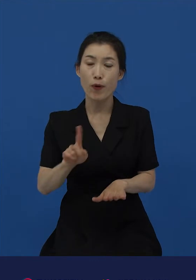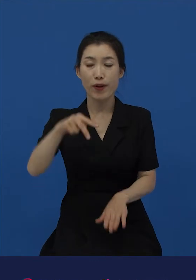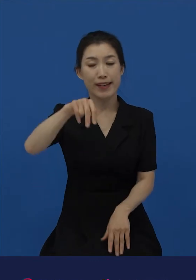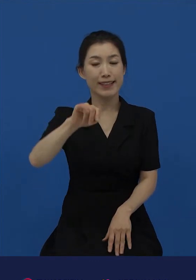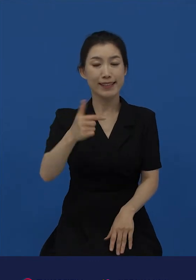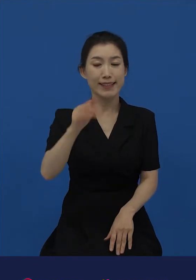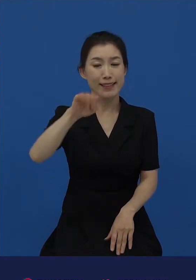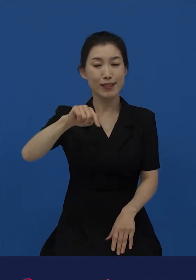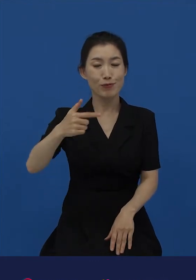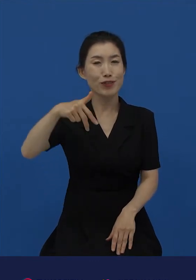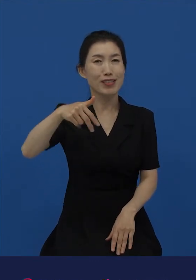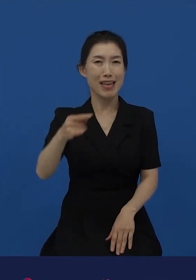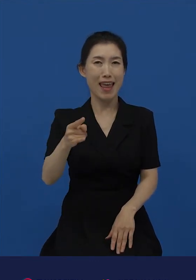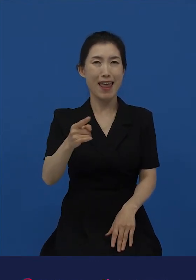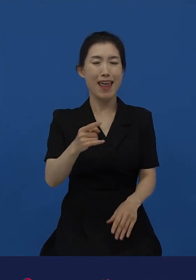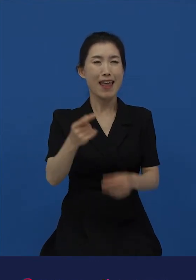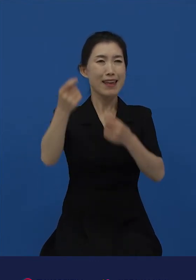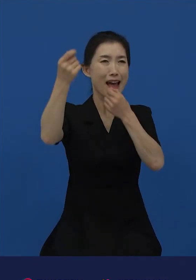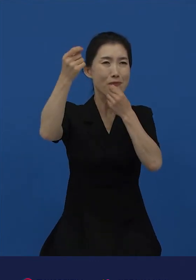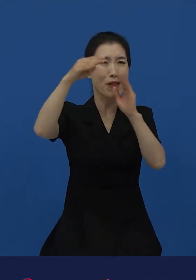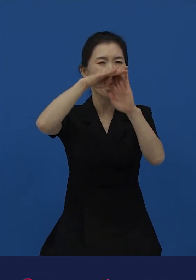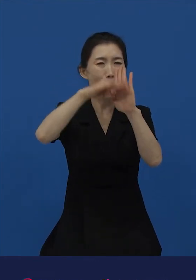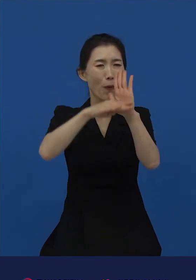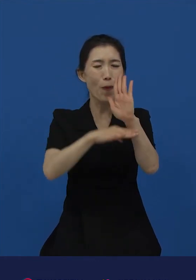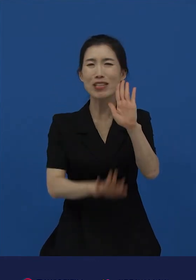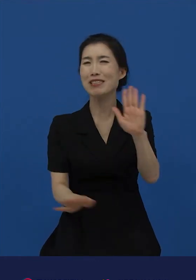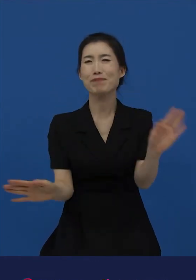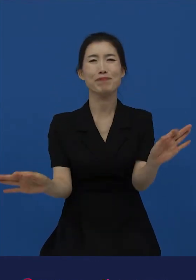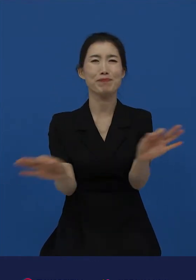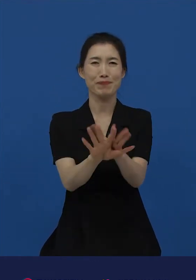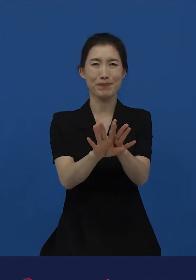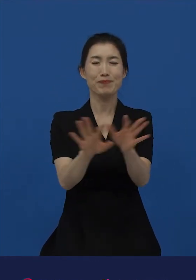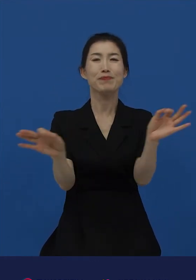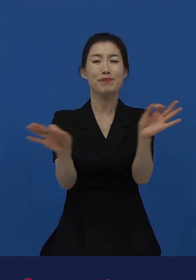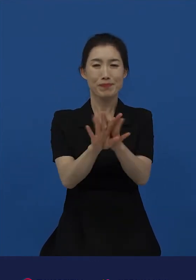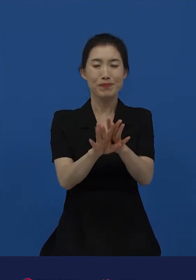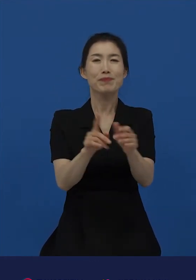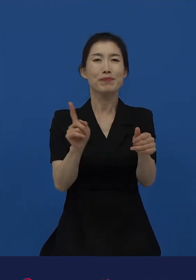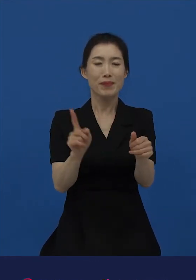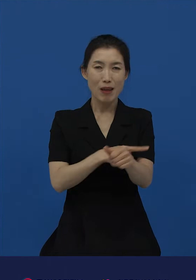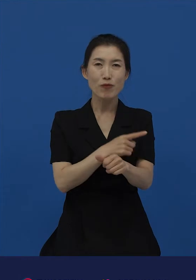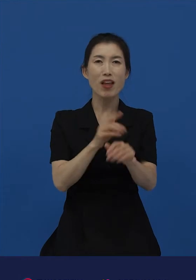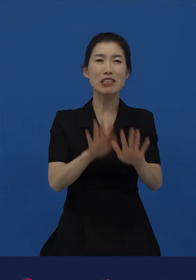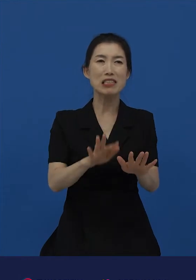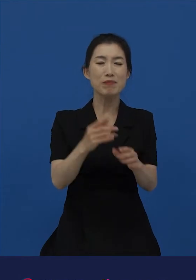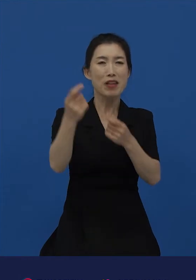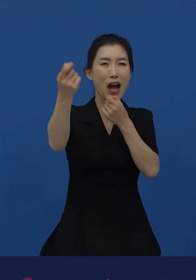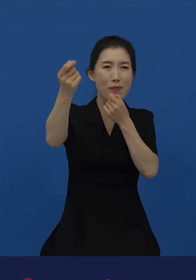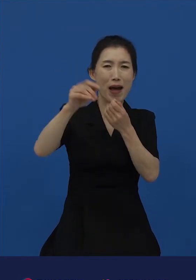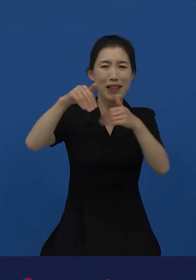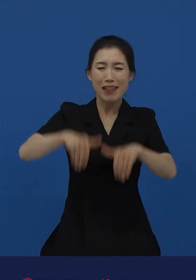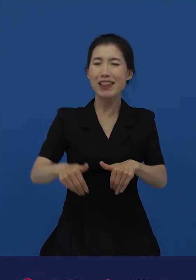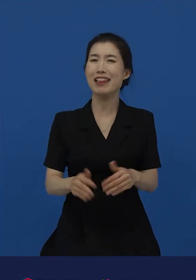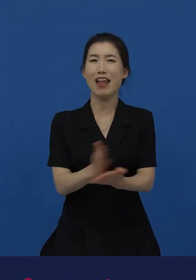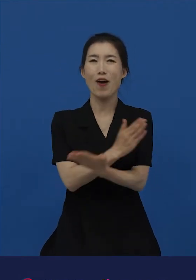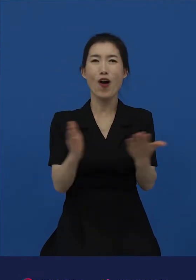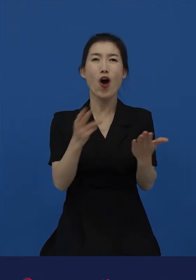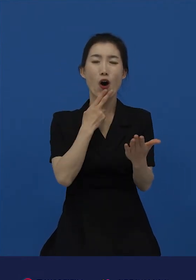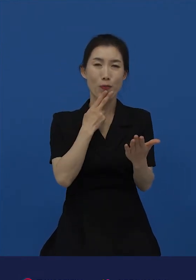문법을 지속적으로 바꾸어 왔습니다. 한국어 사용자들의 세계관이 바뀌었기 때문이죠. 물론